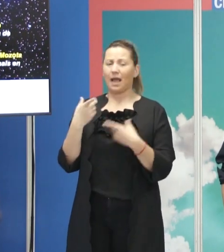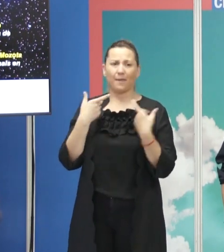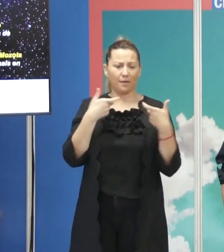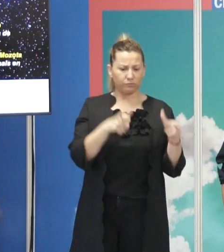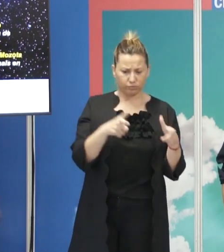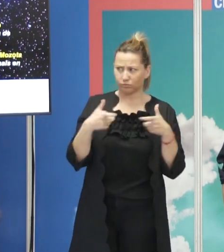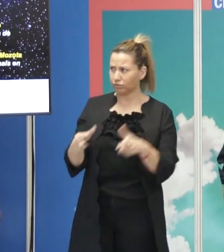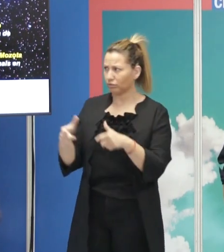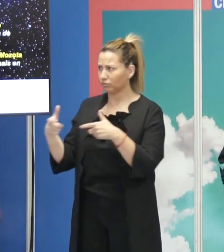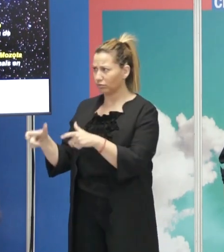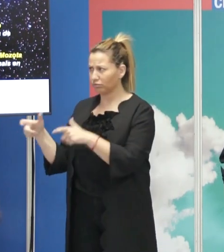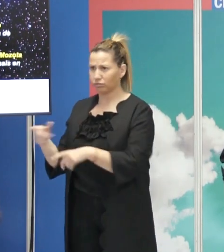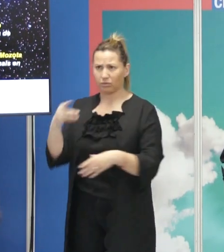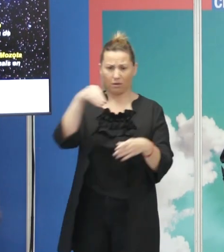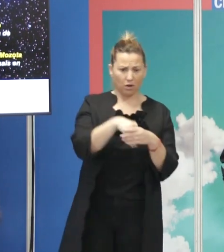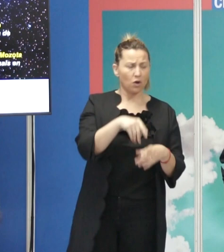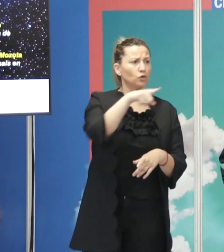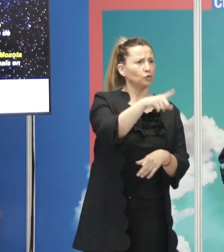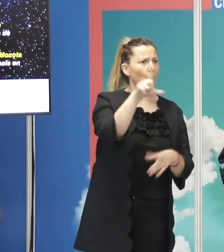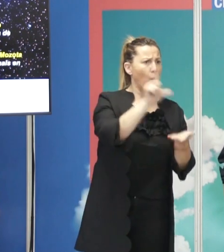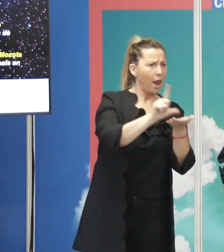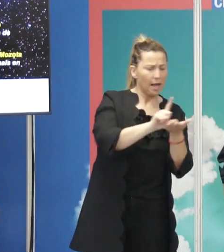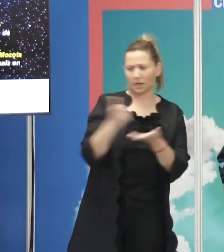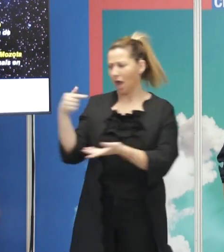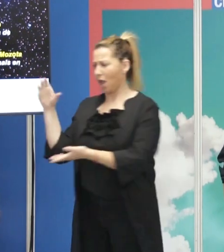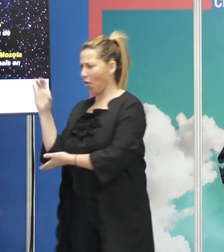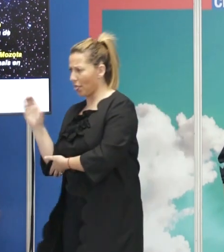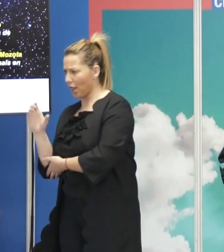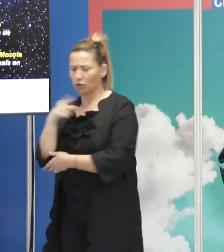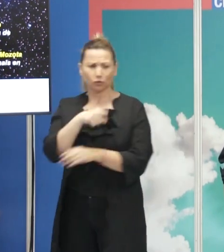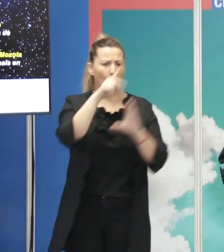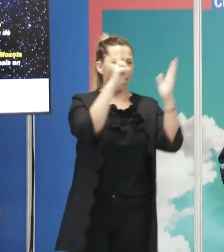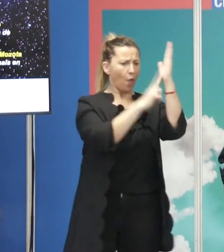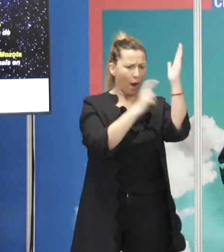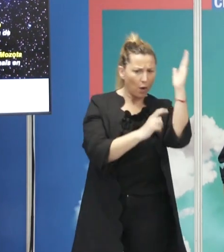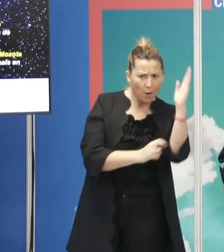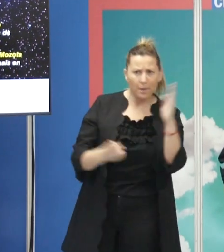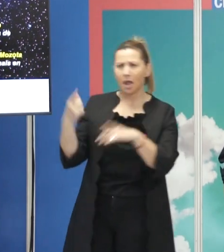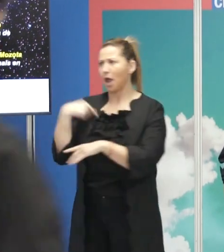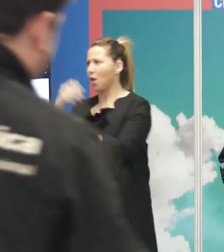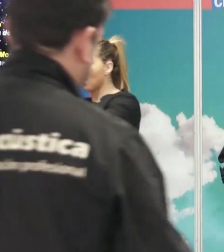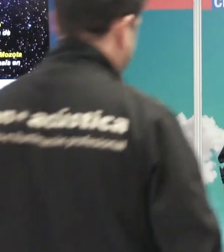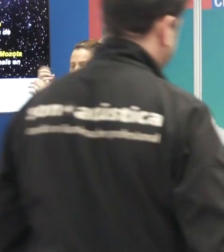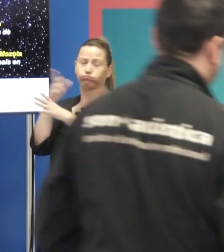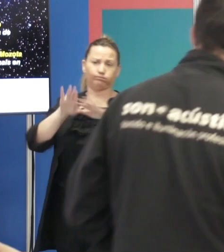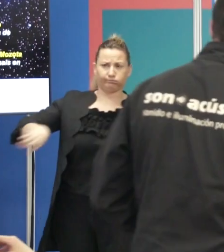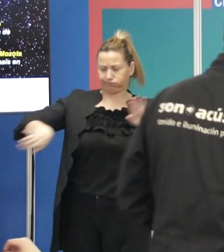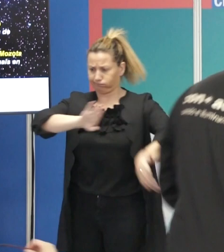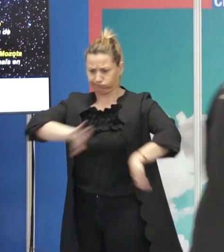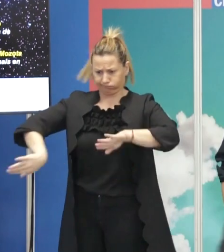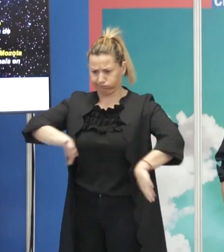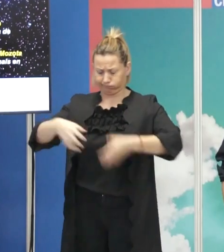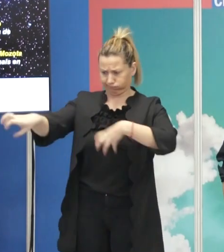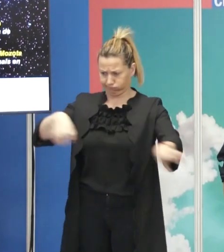estancos, especialistas, tú de ciencias, yo de letras, yo de astronomía, tú de arqueología. No, para nada. Ese es el motivo por el que estamos aquí.